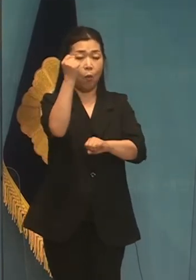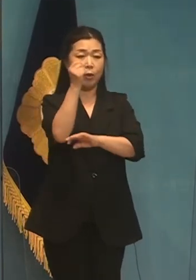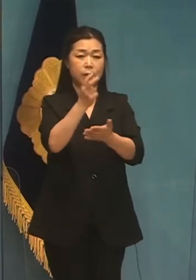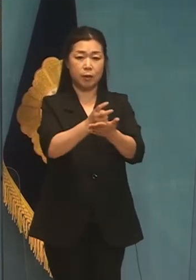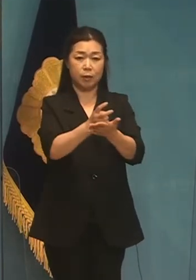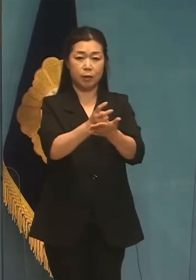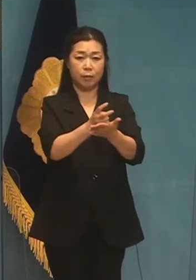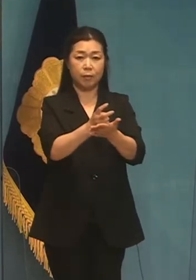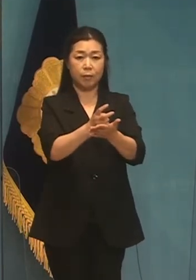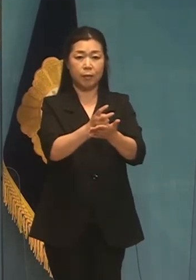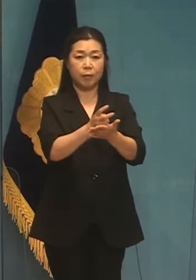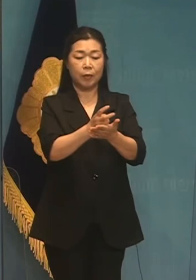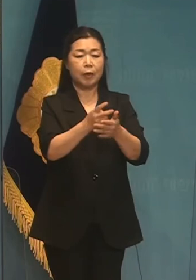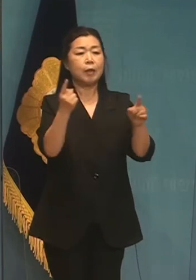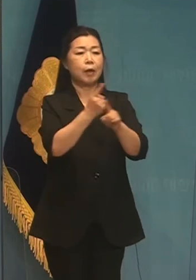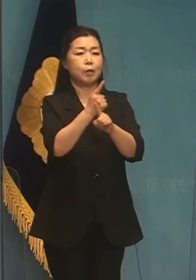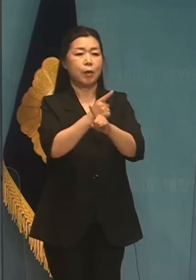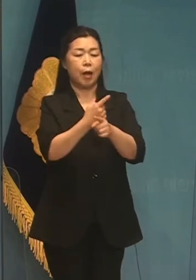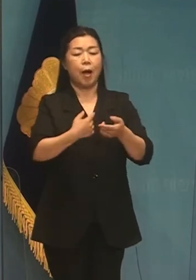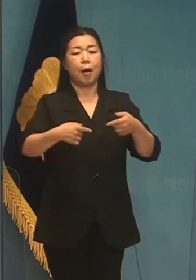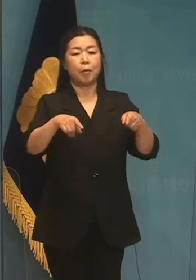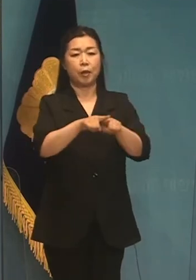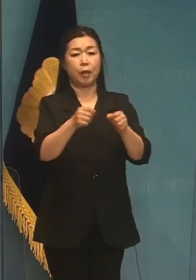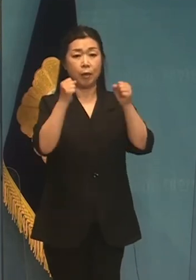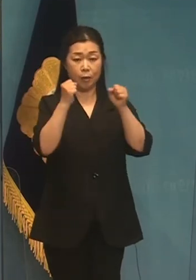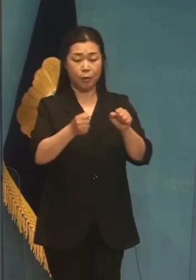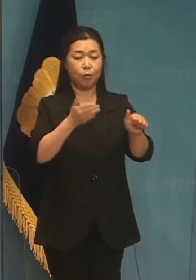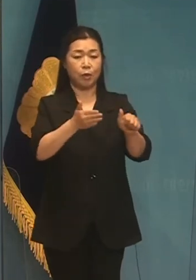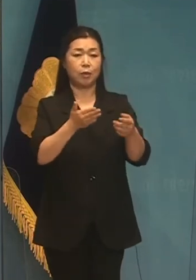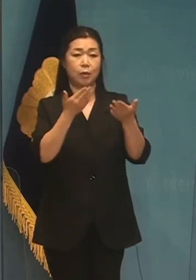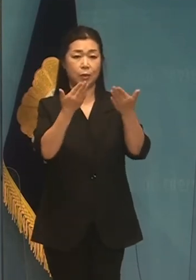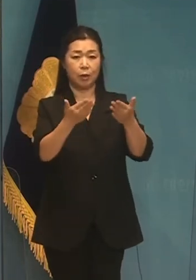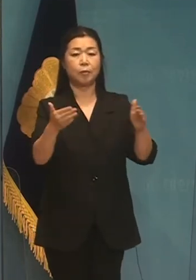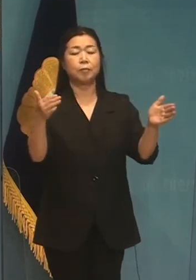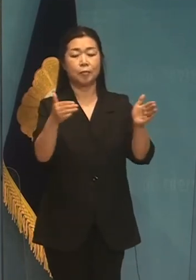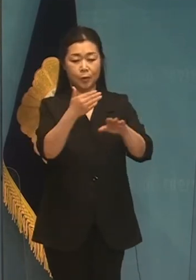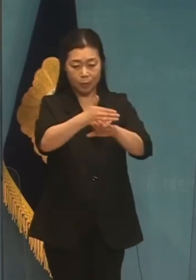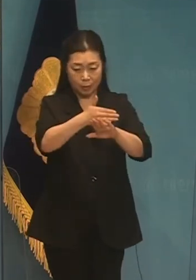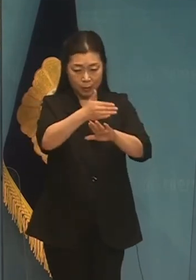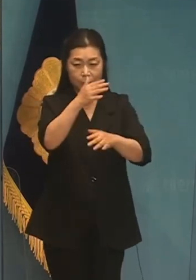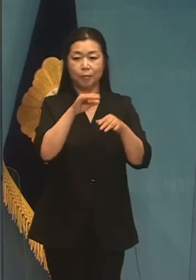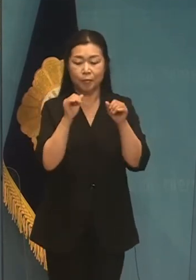대정에 함께해 주실 것을 부탁드리겠습니다. 고맙습니다.